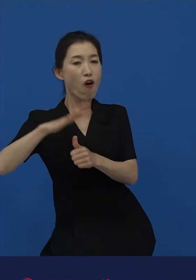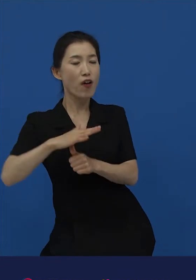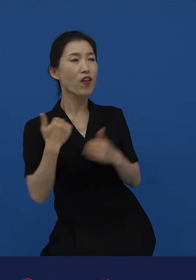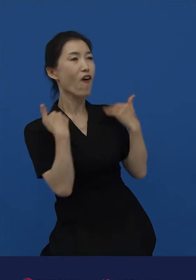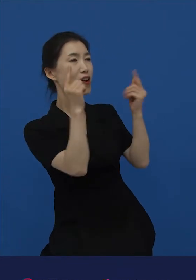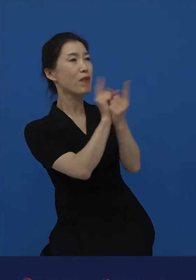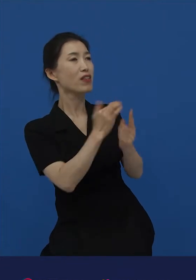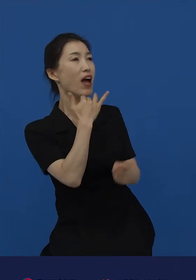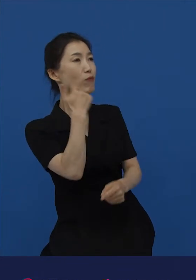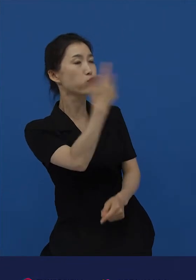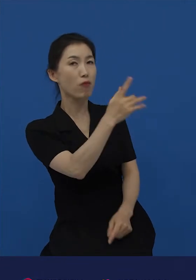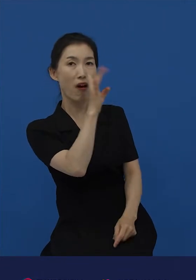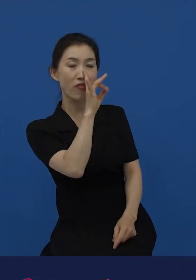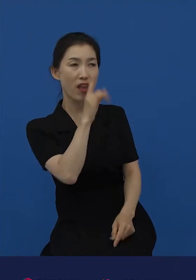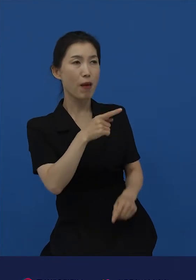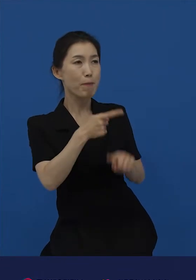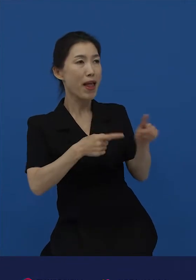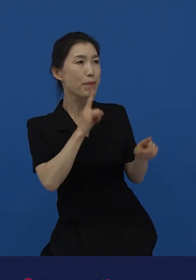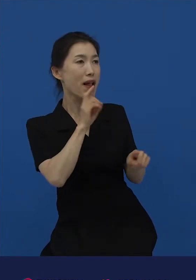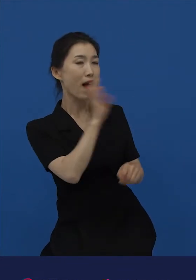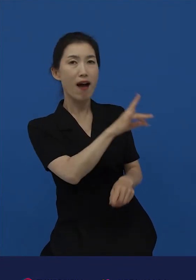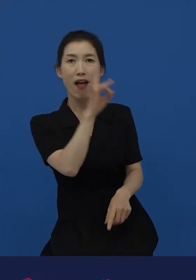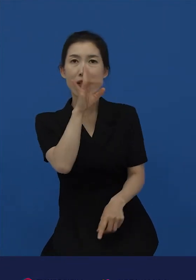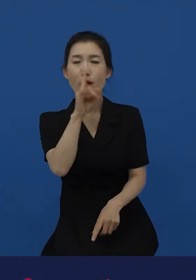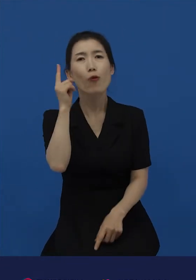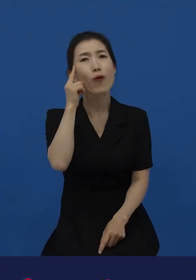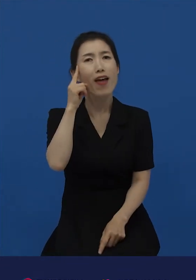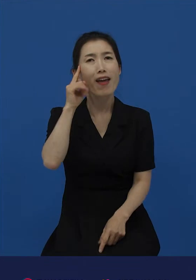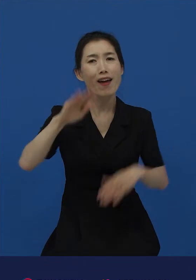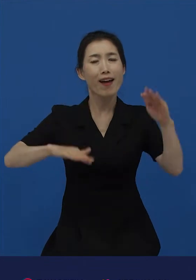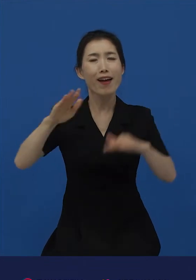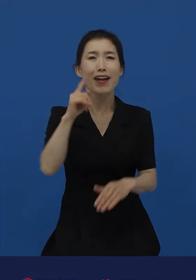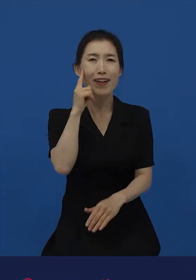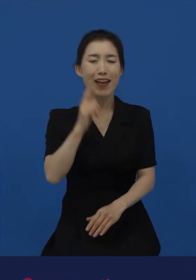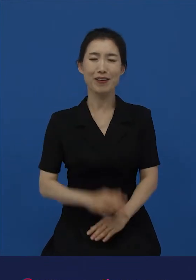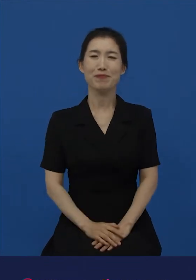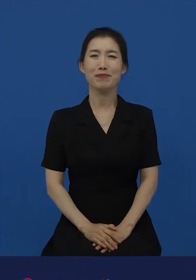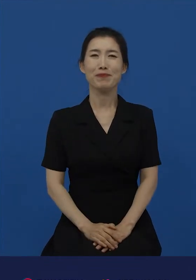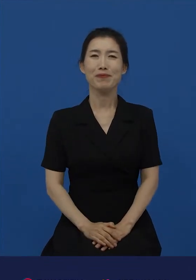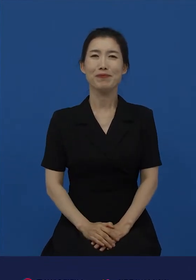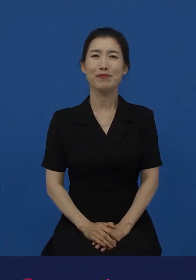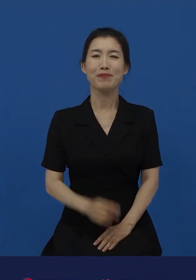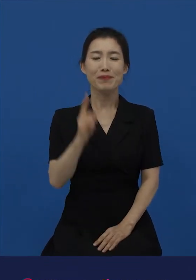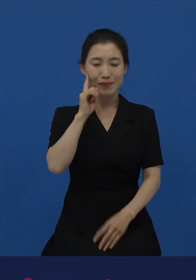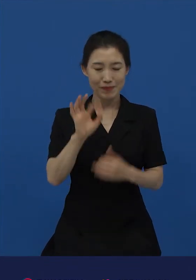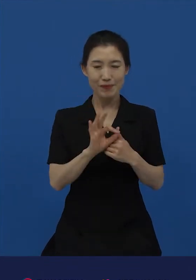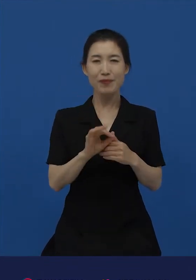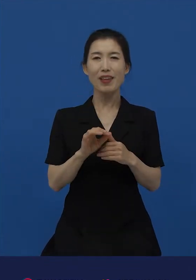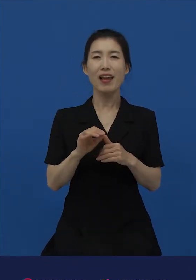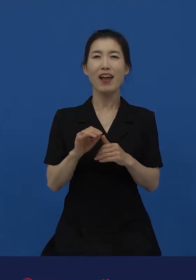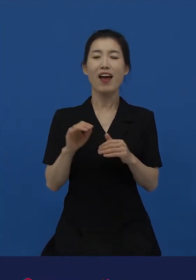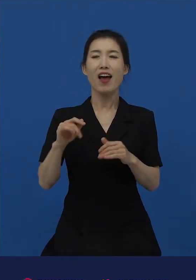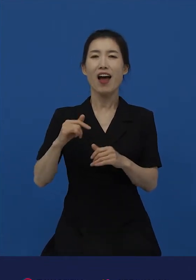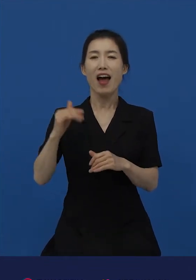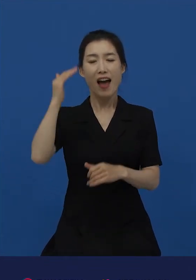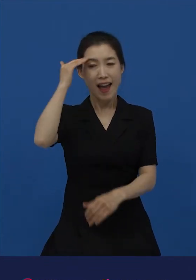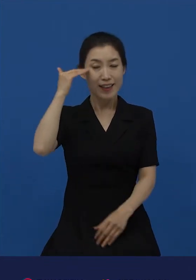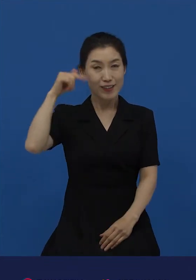무례하다고 생각하는 것일까요? 사실 우리는 아이때부터 초면에 자신의 나이를 밝히는 것이 그렇게